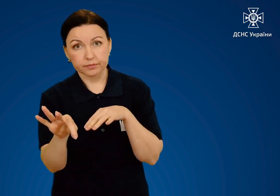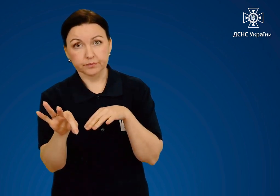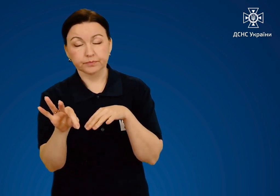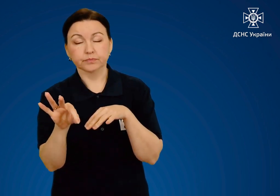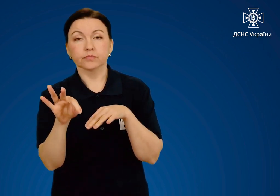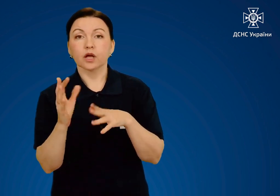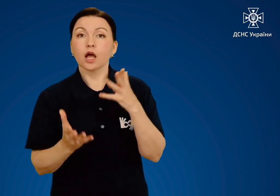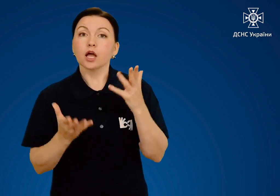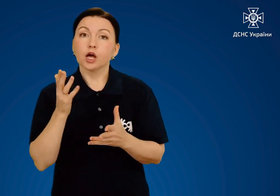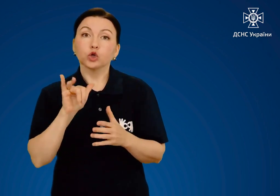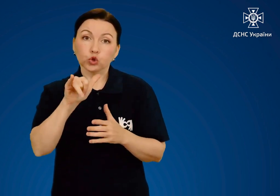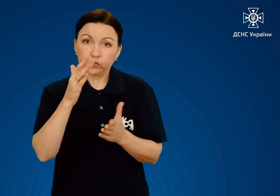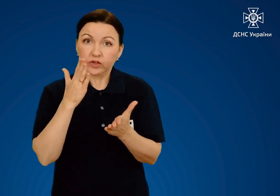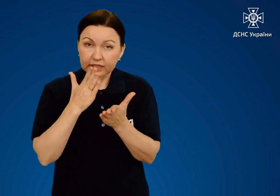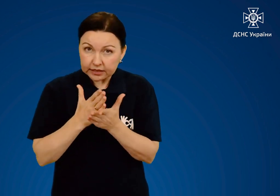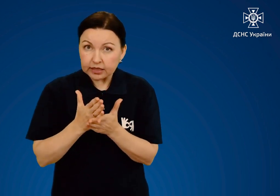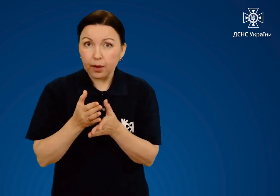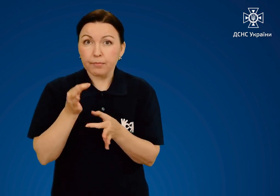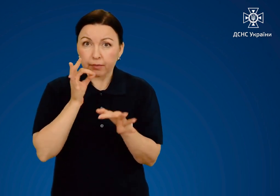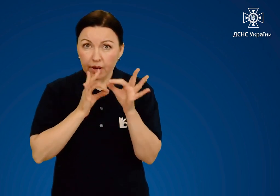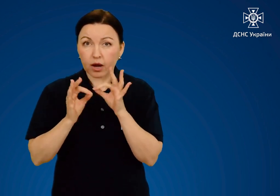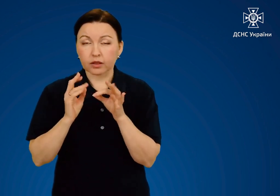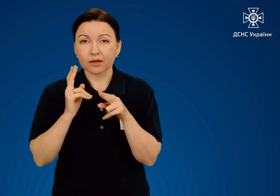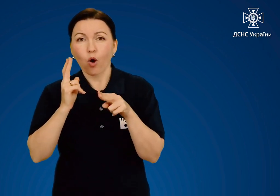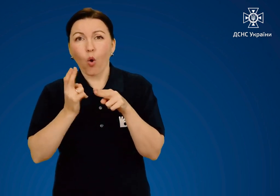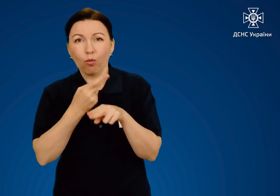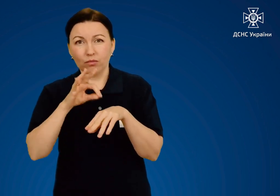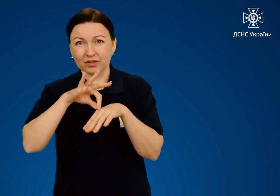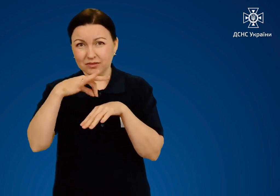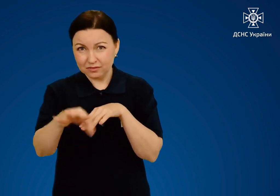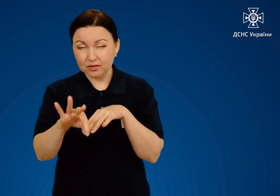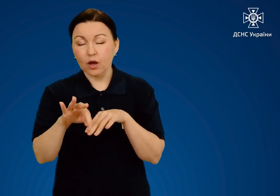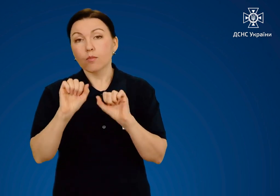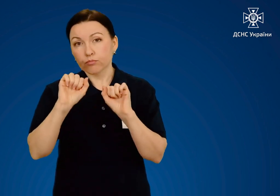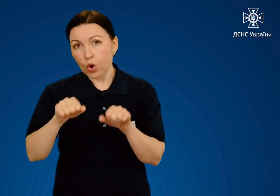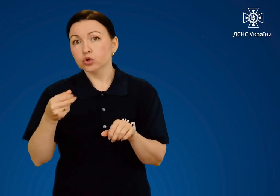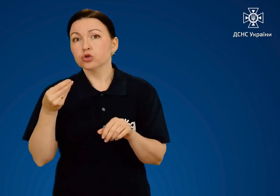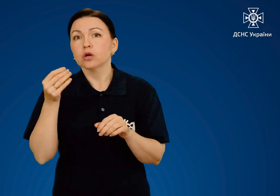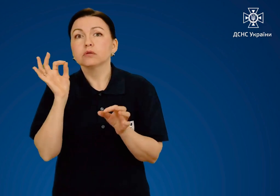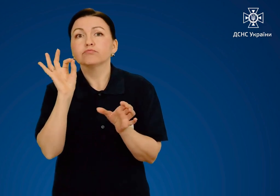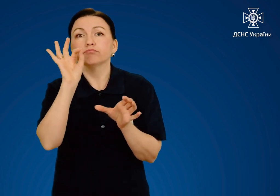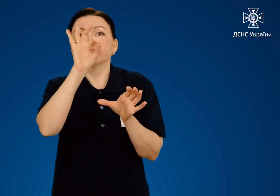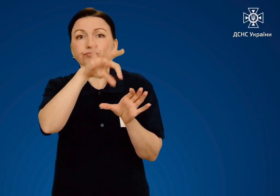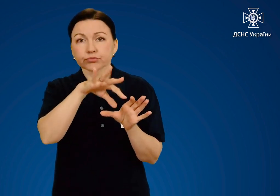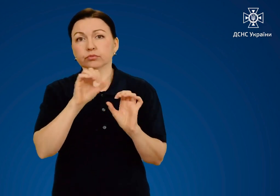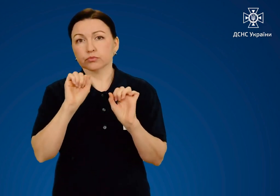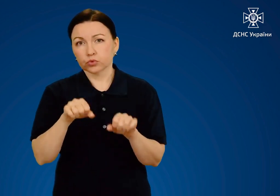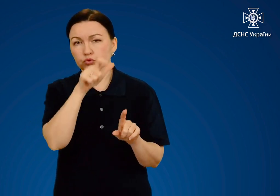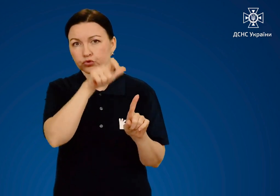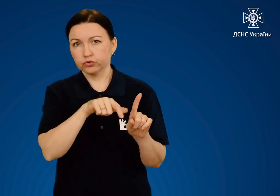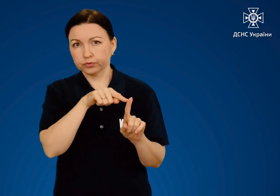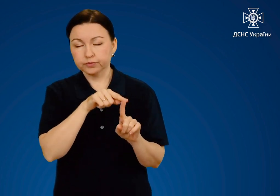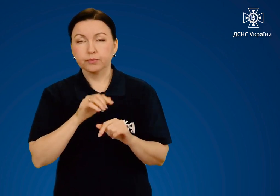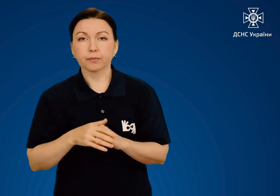Якщо у вас є знеболювальні препарати, можна дати їх потерпілому.